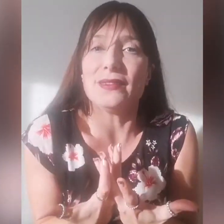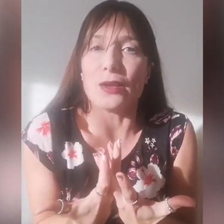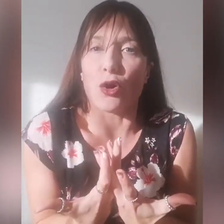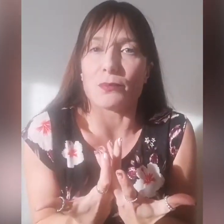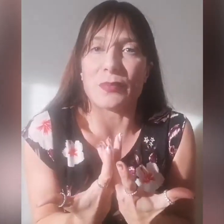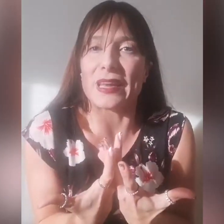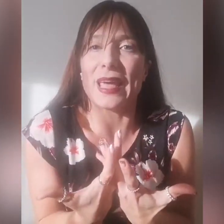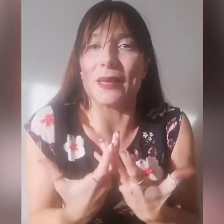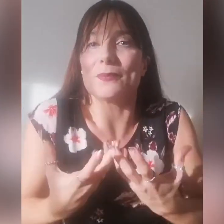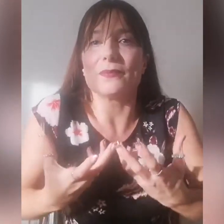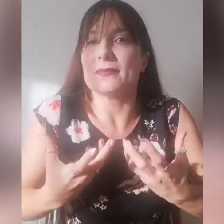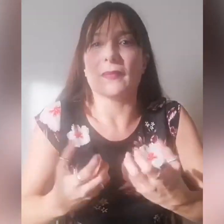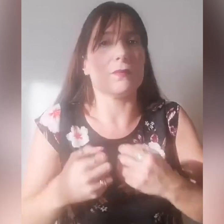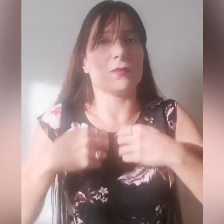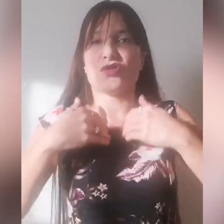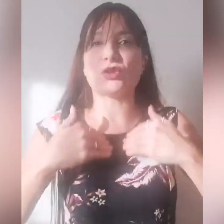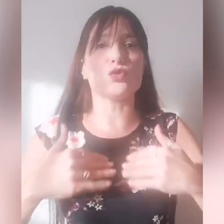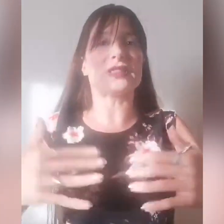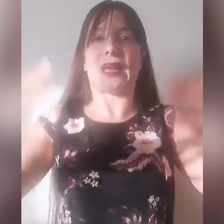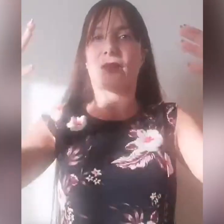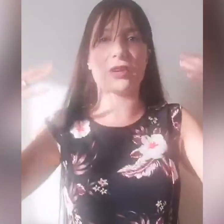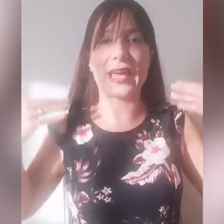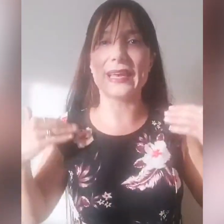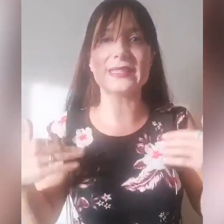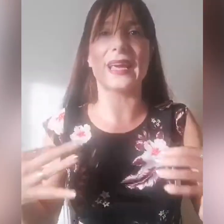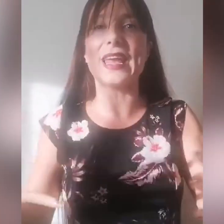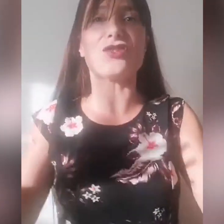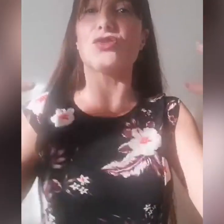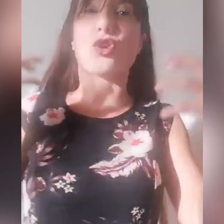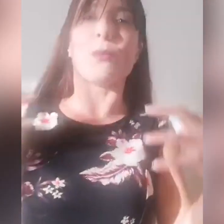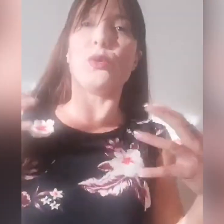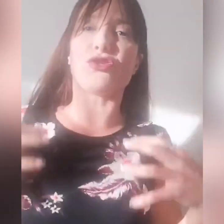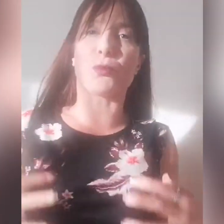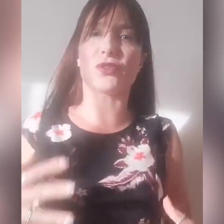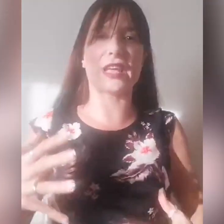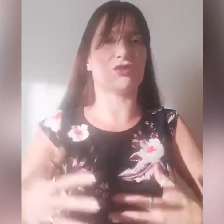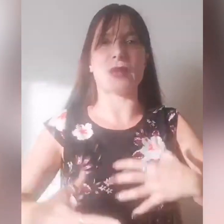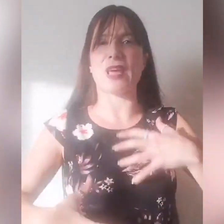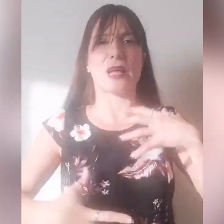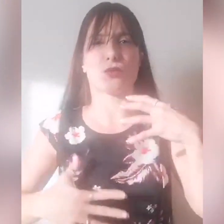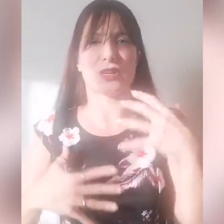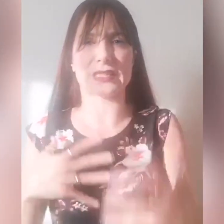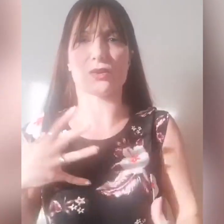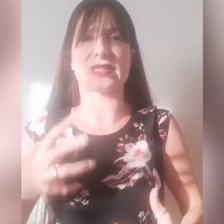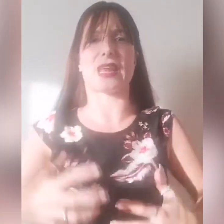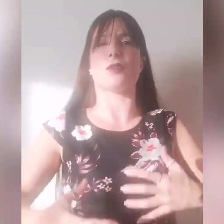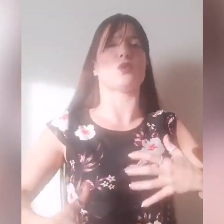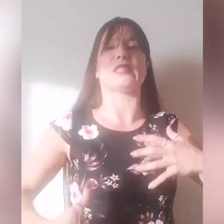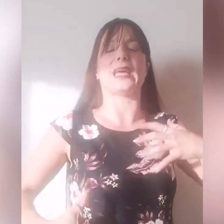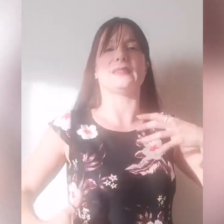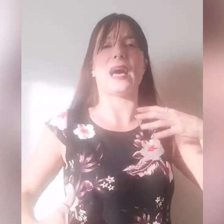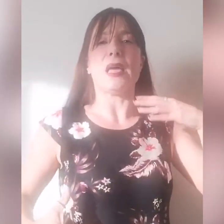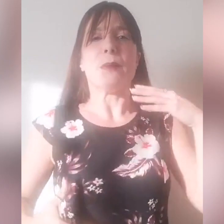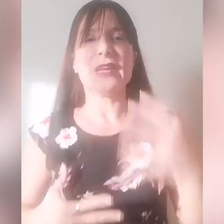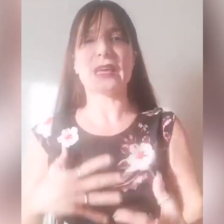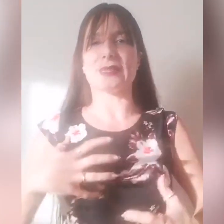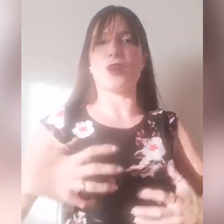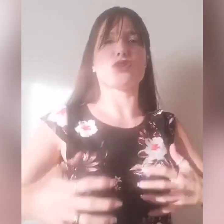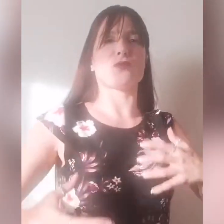Dio perché c'è tutta, ok, l'escalation di come Lui ci protegge, ne piaga alcuna si accosterà alla tua tenda, mille cadrà a nostro